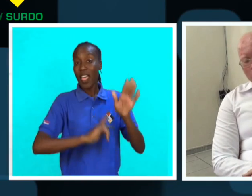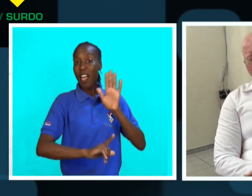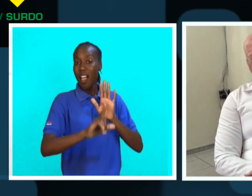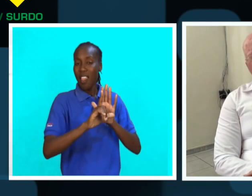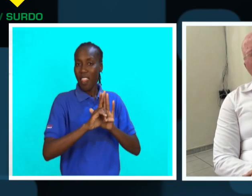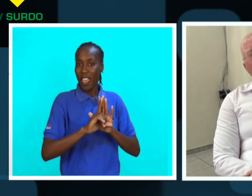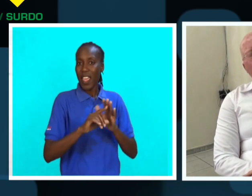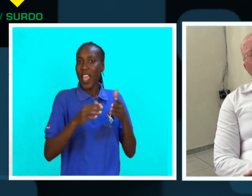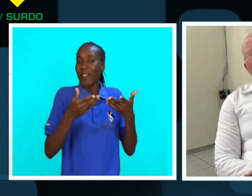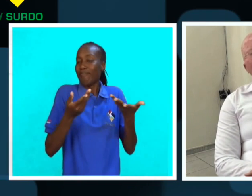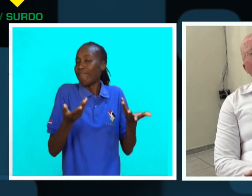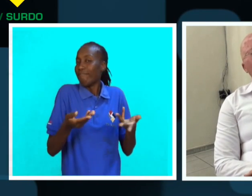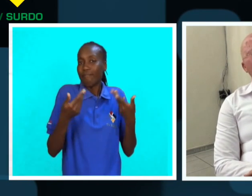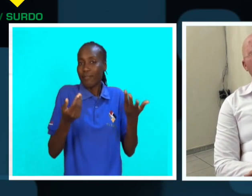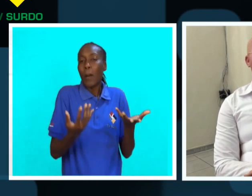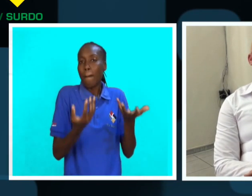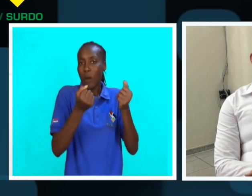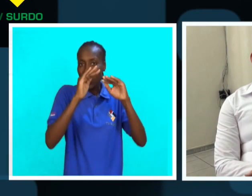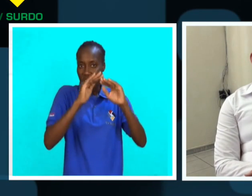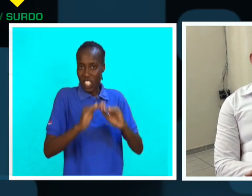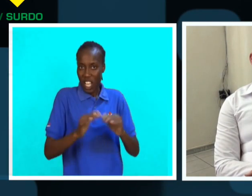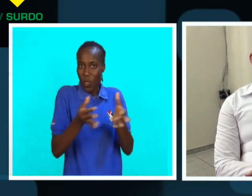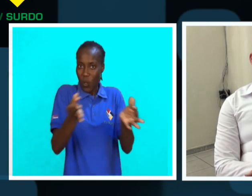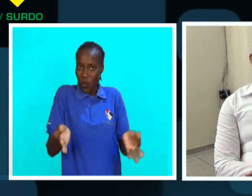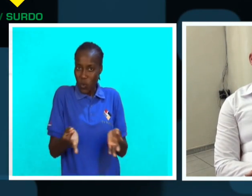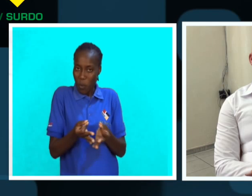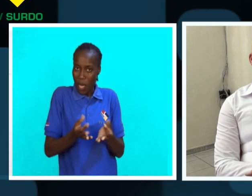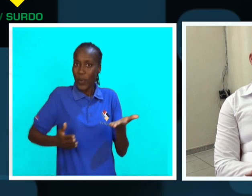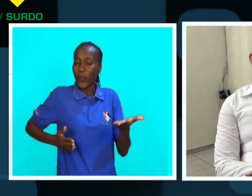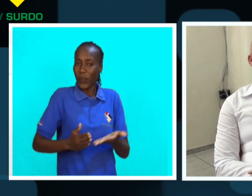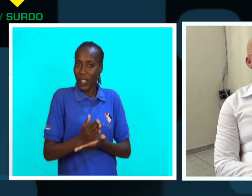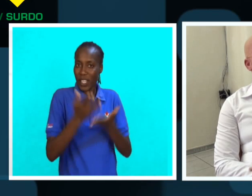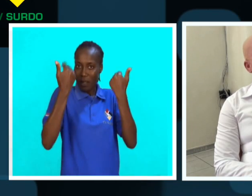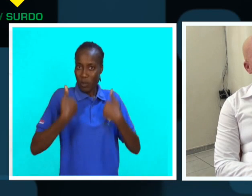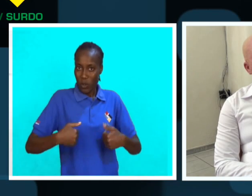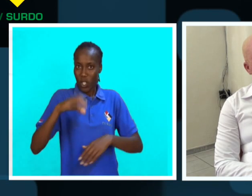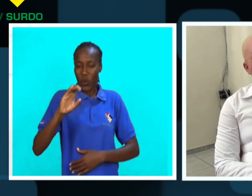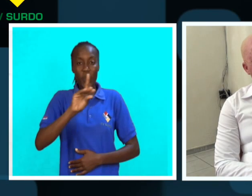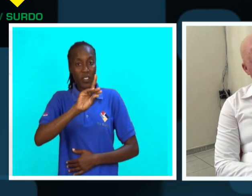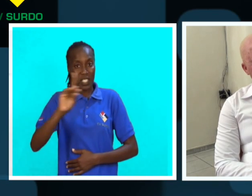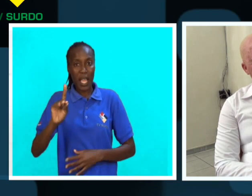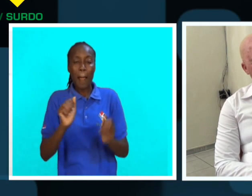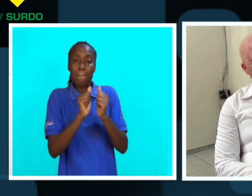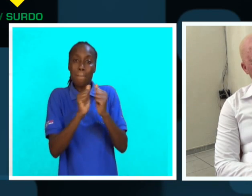Eu acho que a lei só vai garantir, vai formalizar os direitos das pessoas com